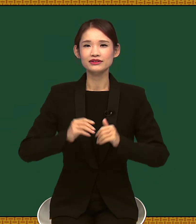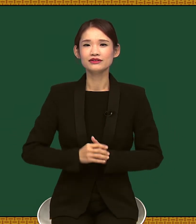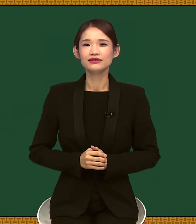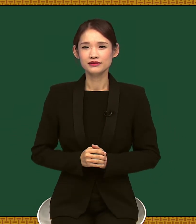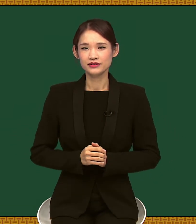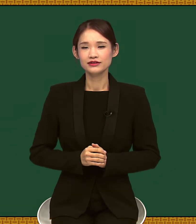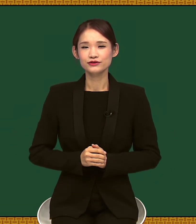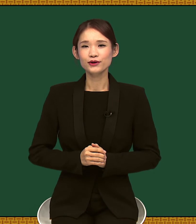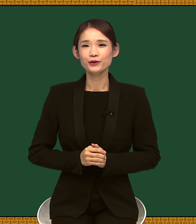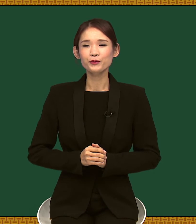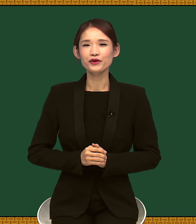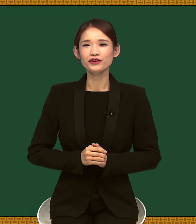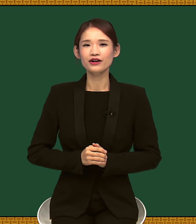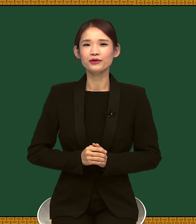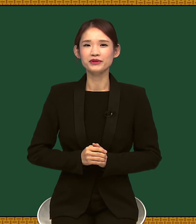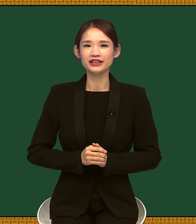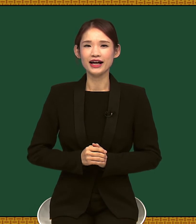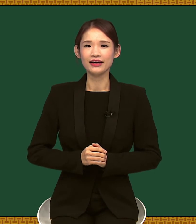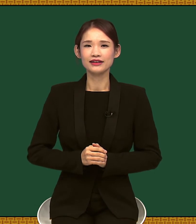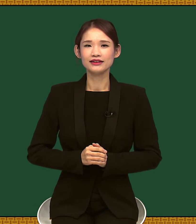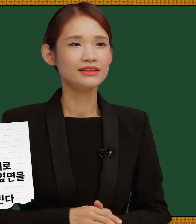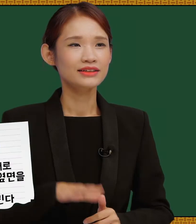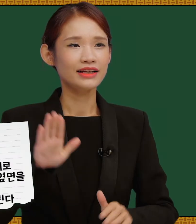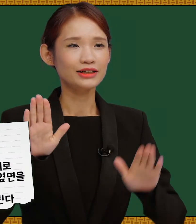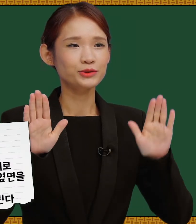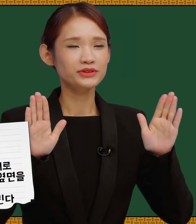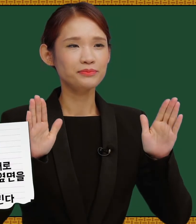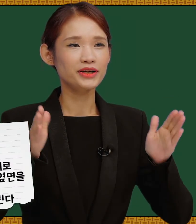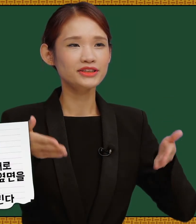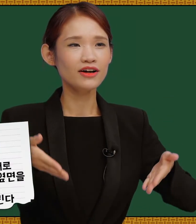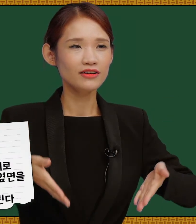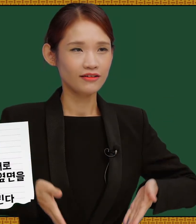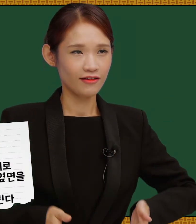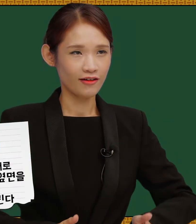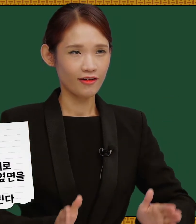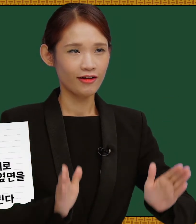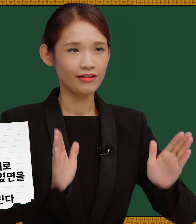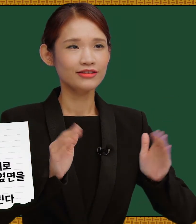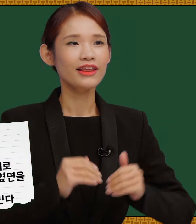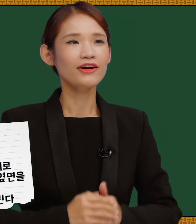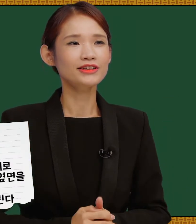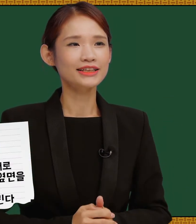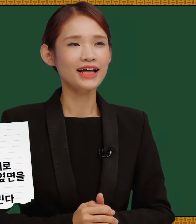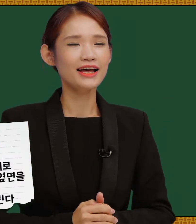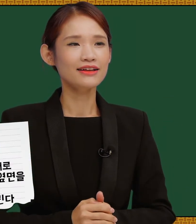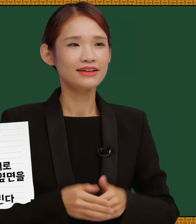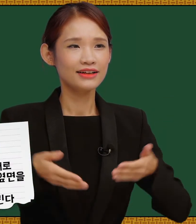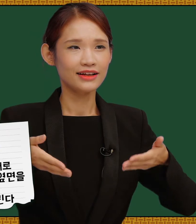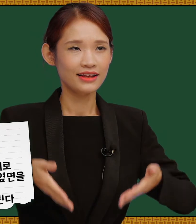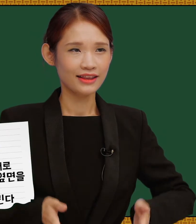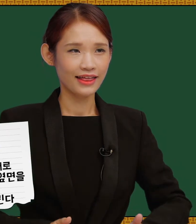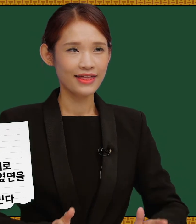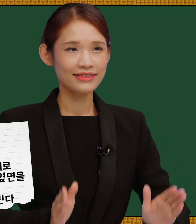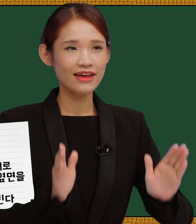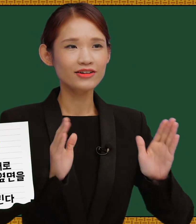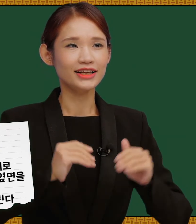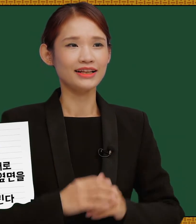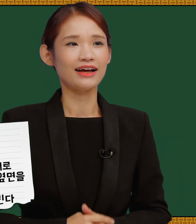수어로 표현한 겁니다. 양손을 펴서 태어나다, 태어나다.